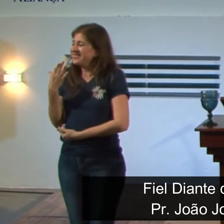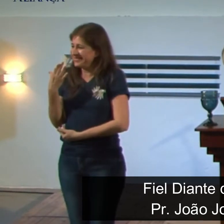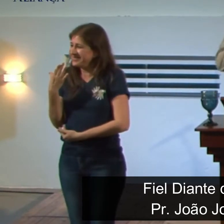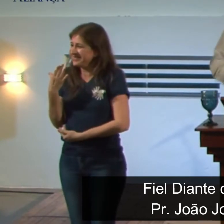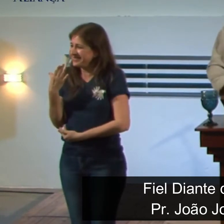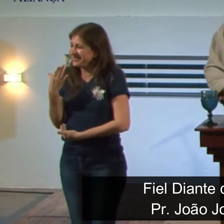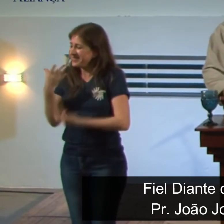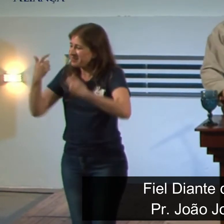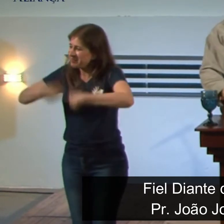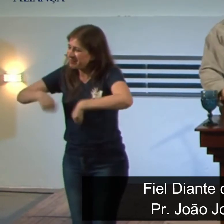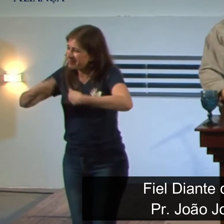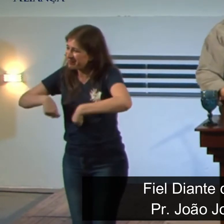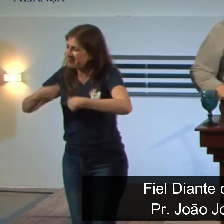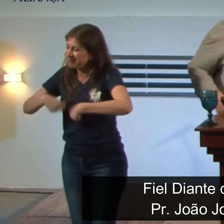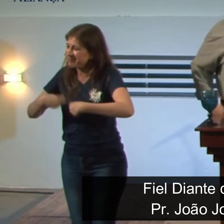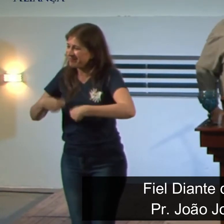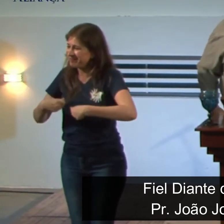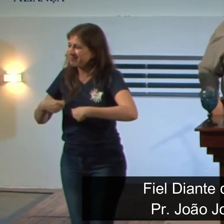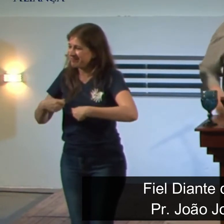quarto